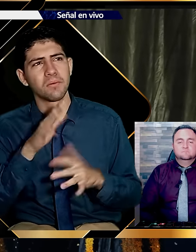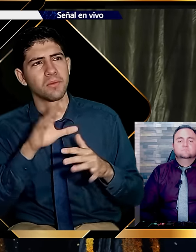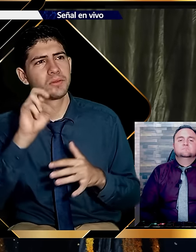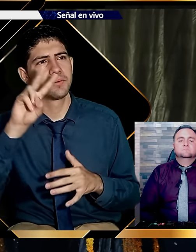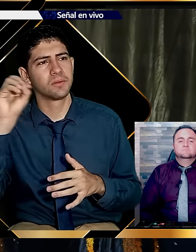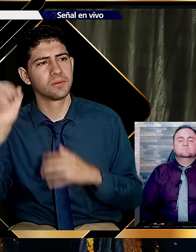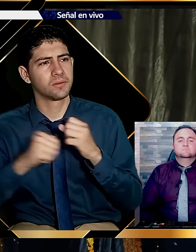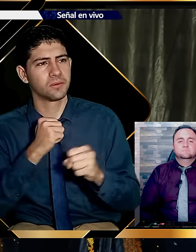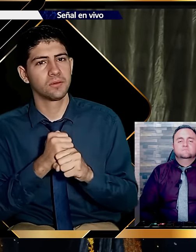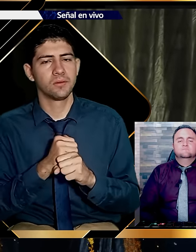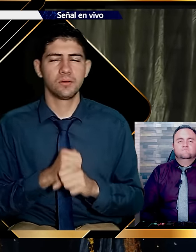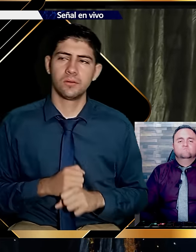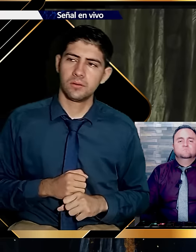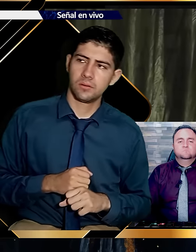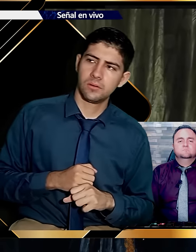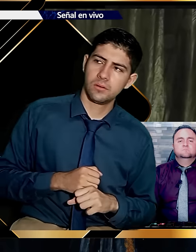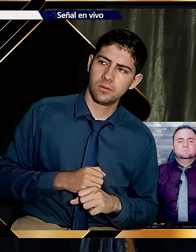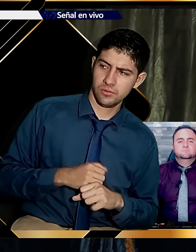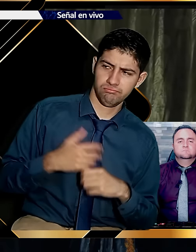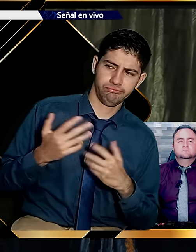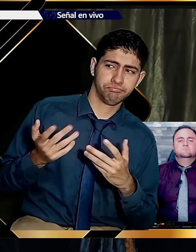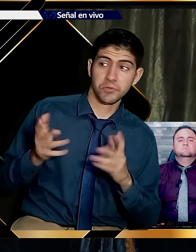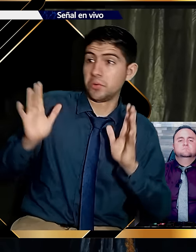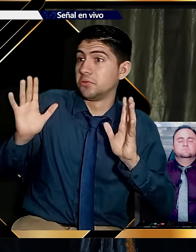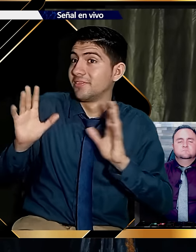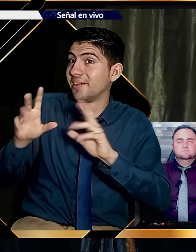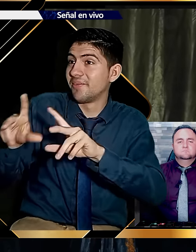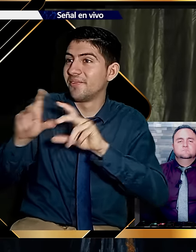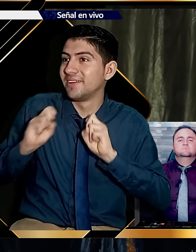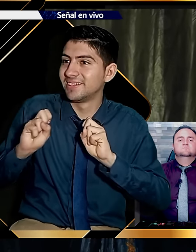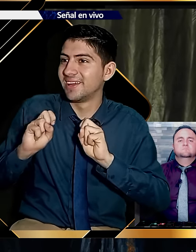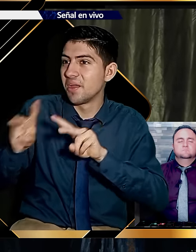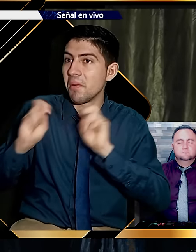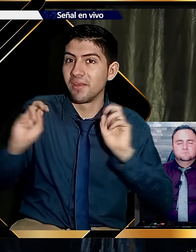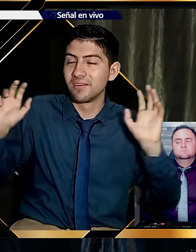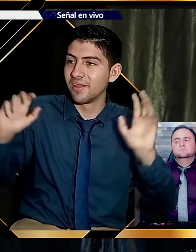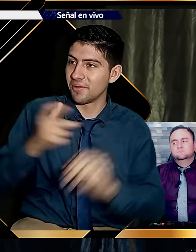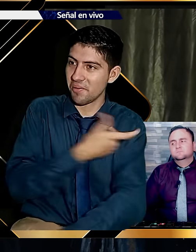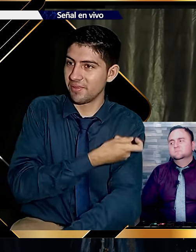Y que le dan garantía. Por ahí 20 años. Y dije. Uy hermano. Yo los voy a aprovechar. Me quedan 20.